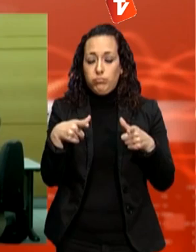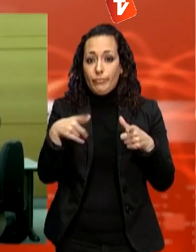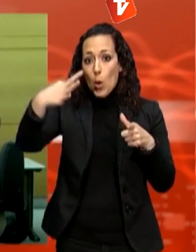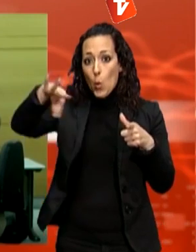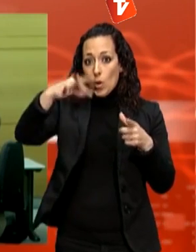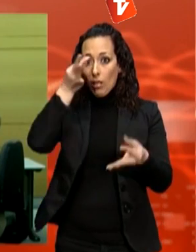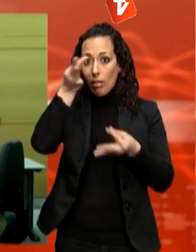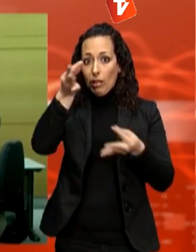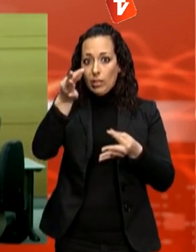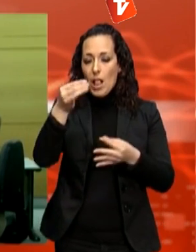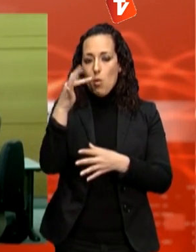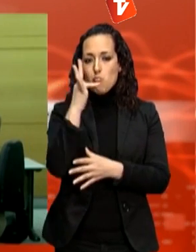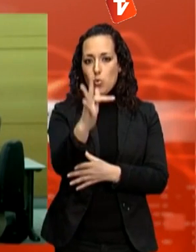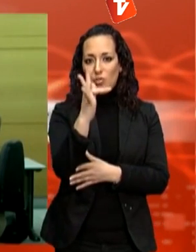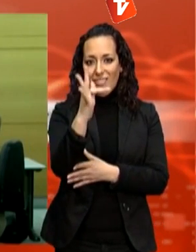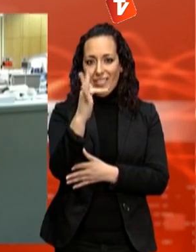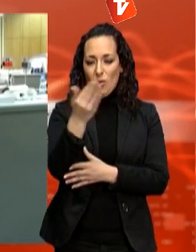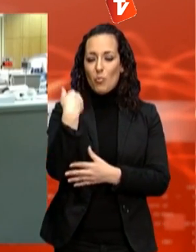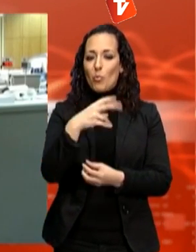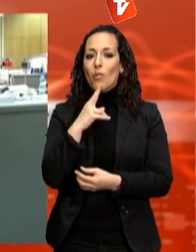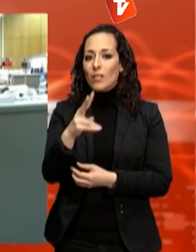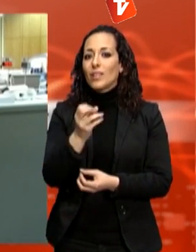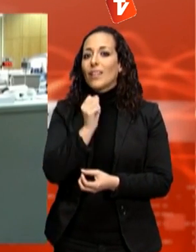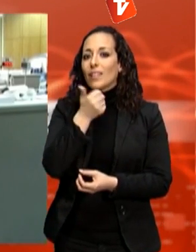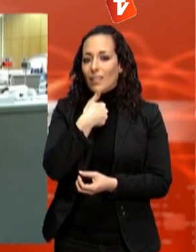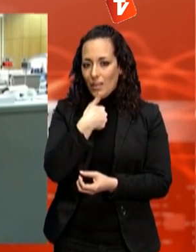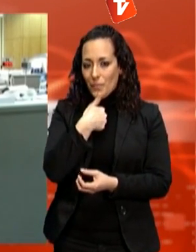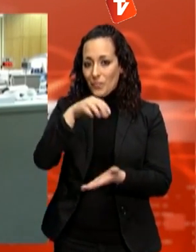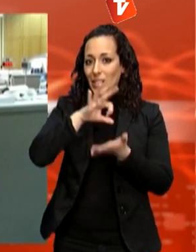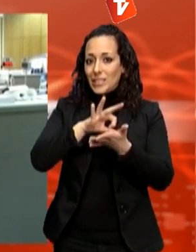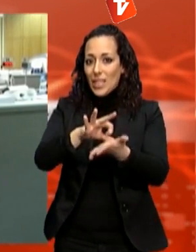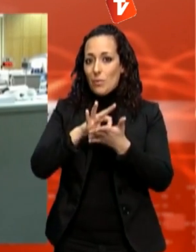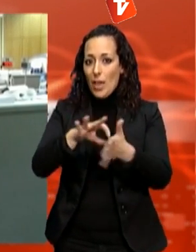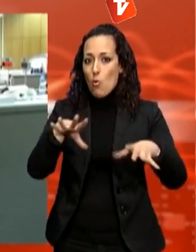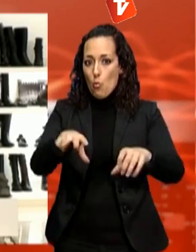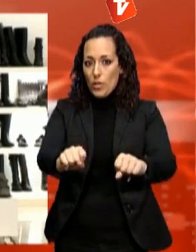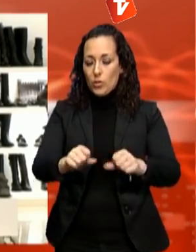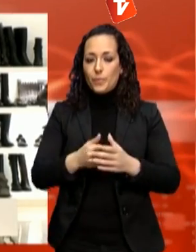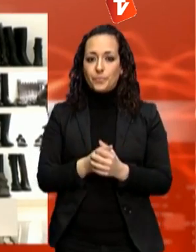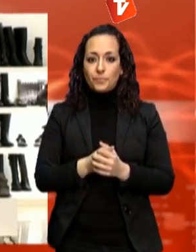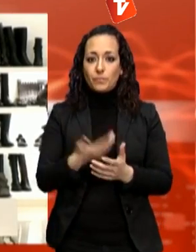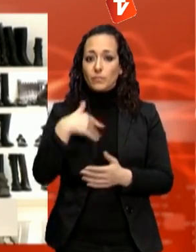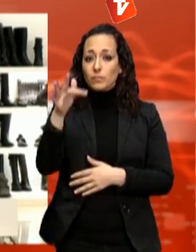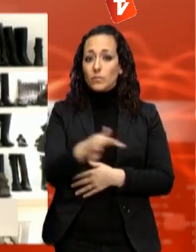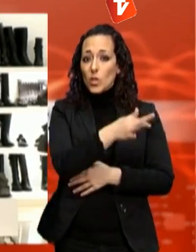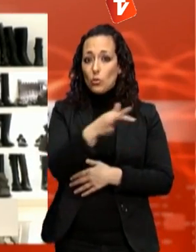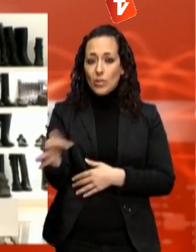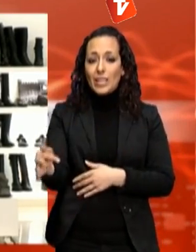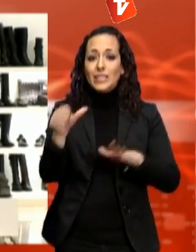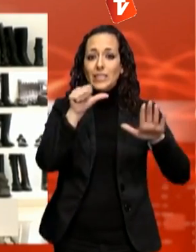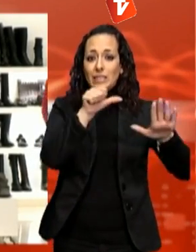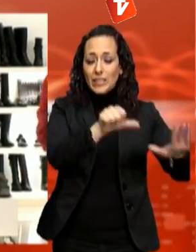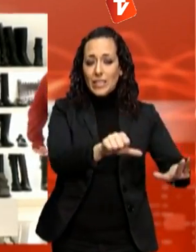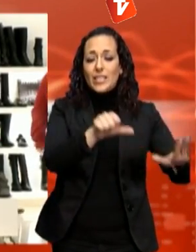que destaca el servei d'ocupació després que hi ha 3.359 persones més que busquen feina. En total hi ha 665